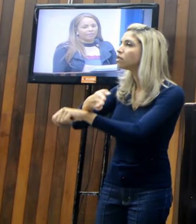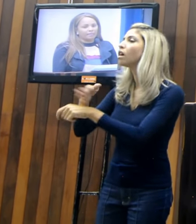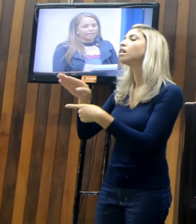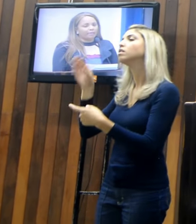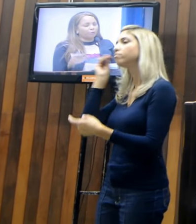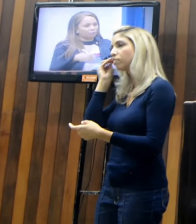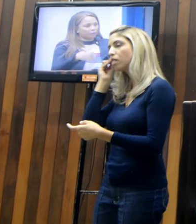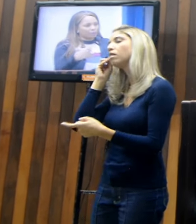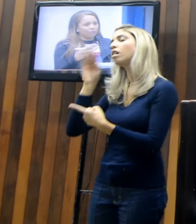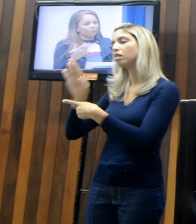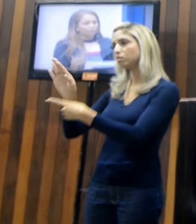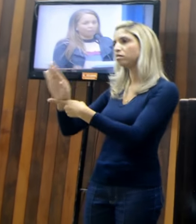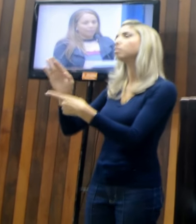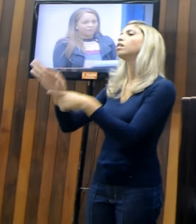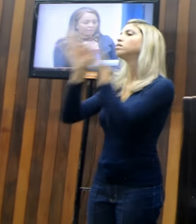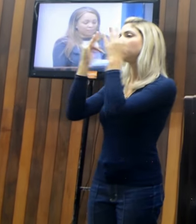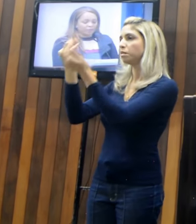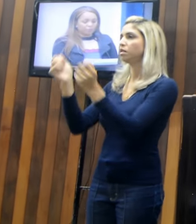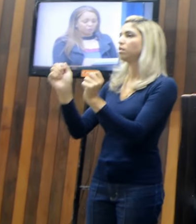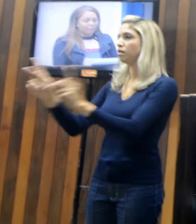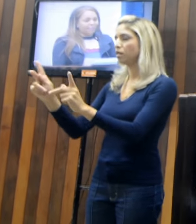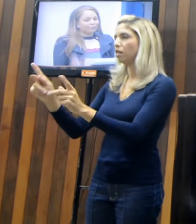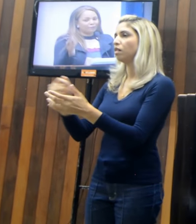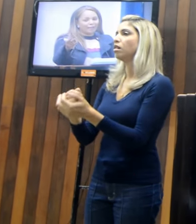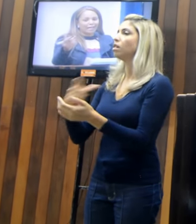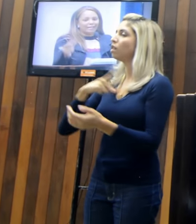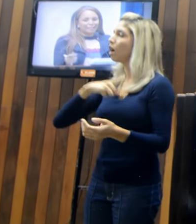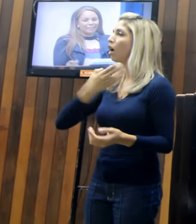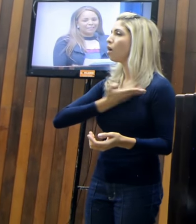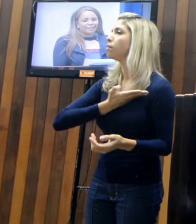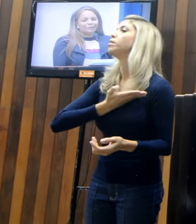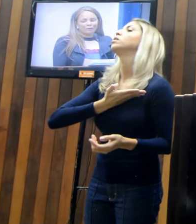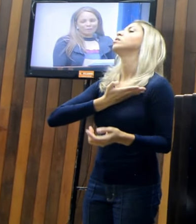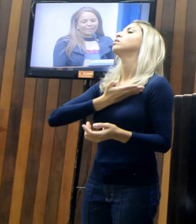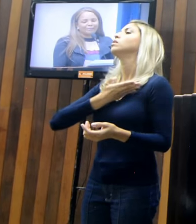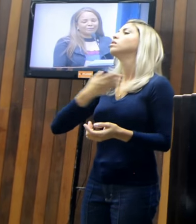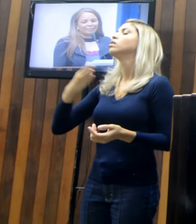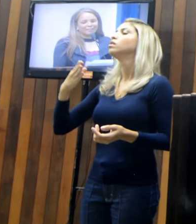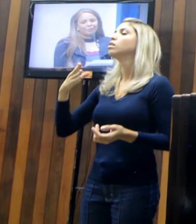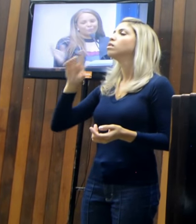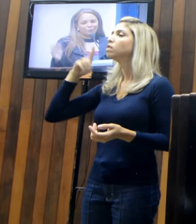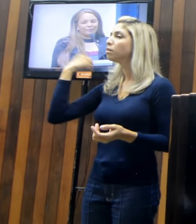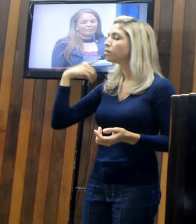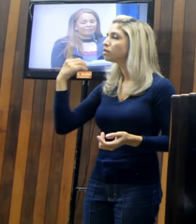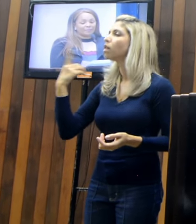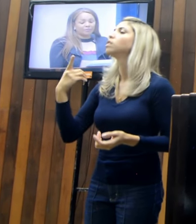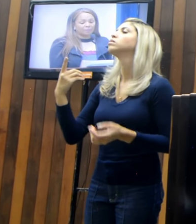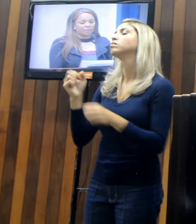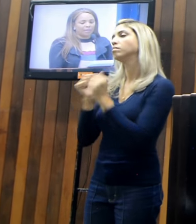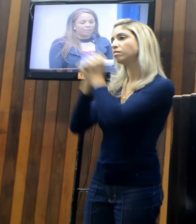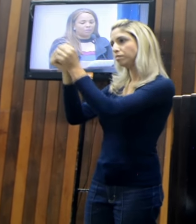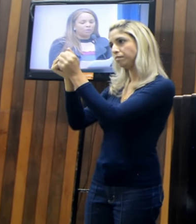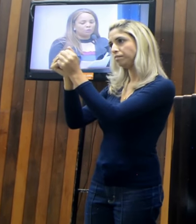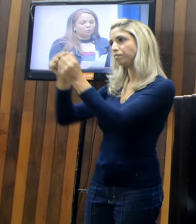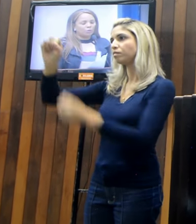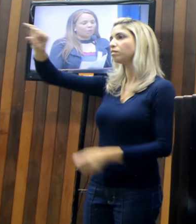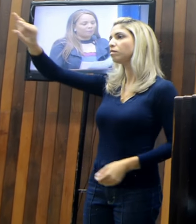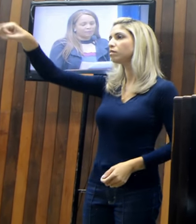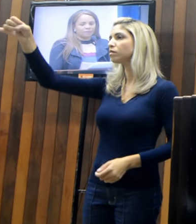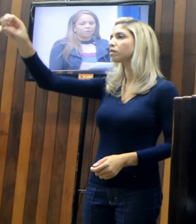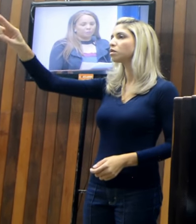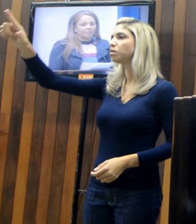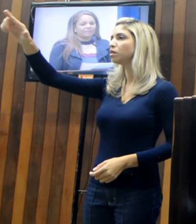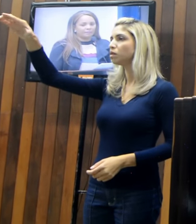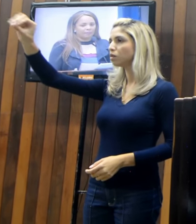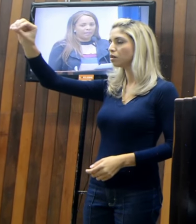famílias, né, e o nosso amigo vai estar junto aí, falar novamente, né, dele, como você está presente, o deputado Júlio Lopes,